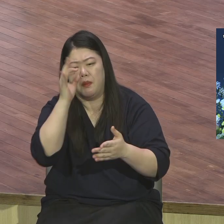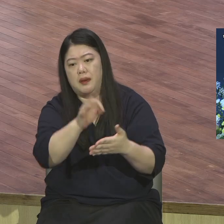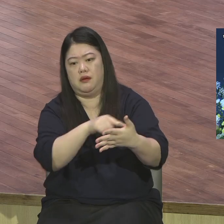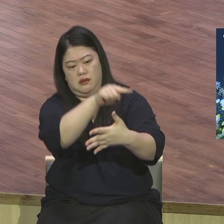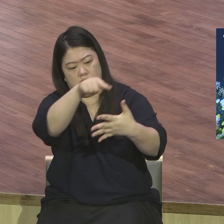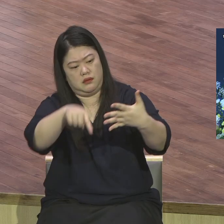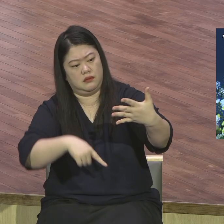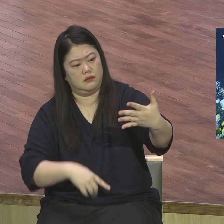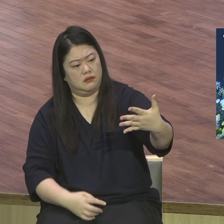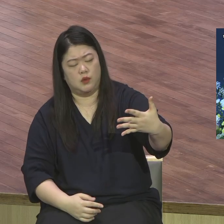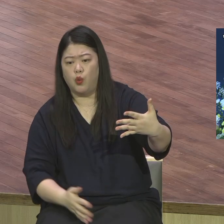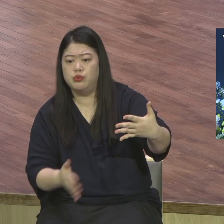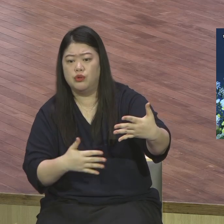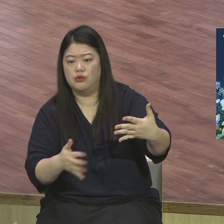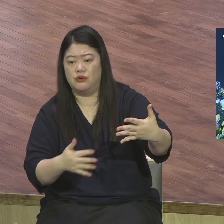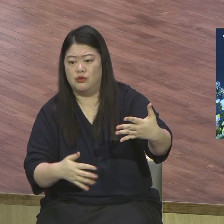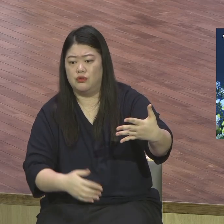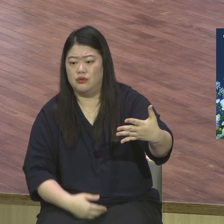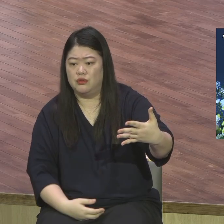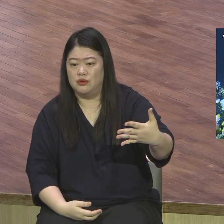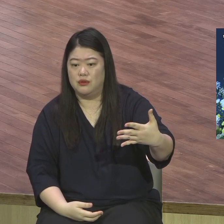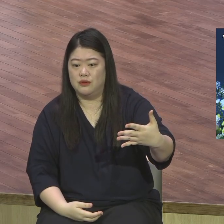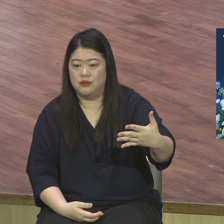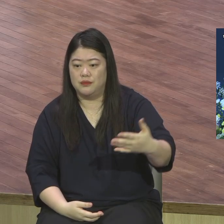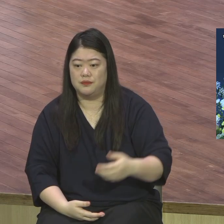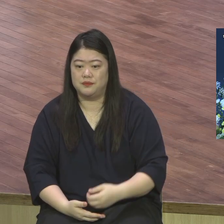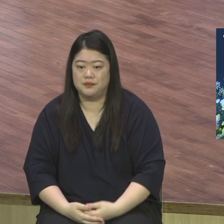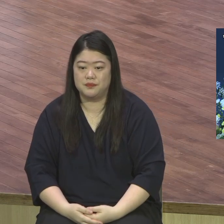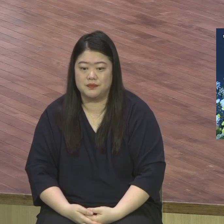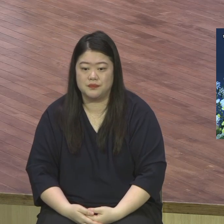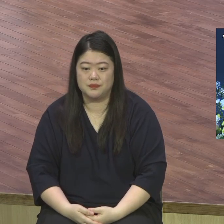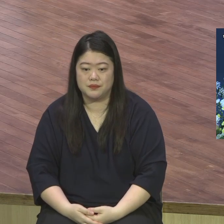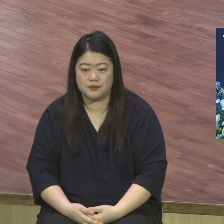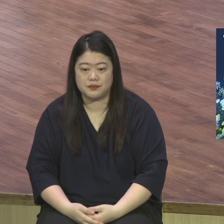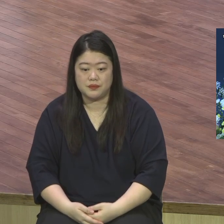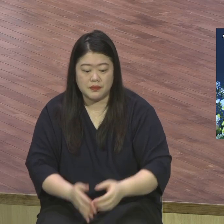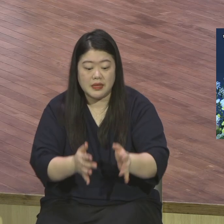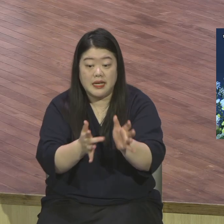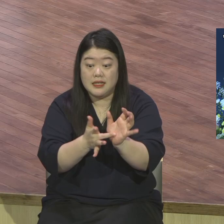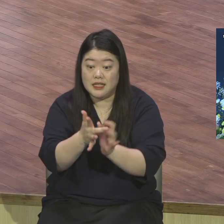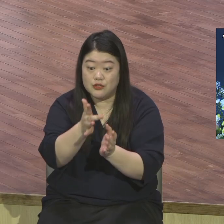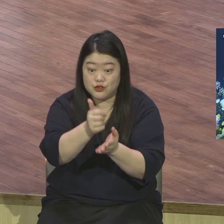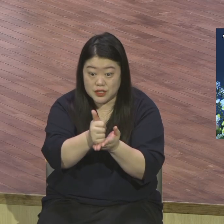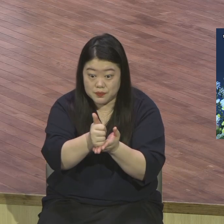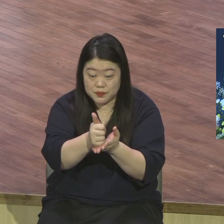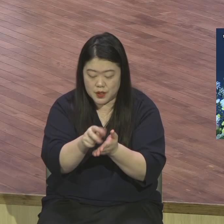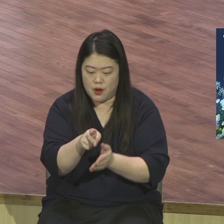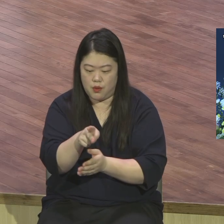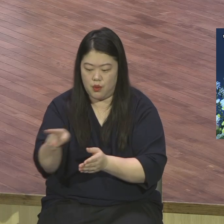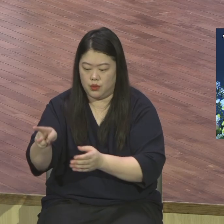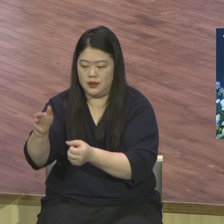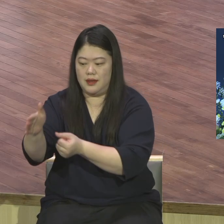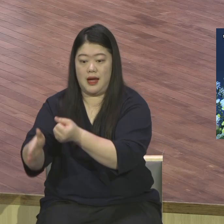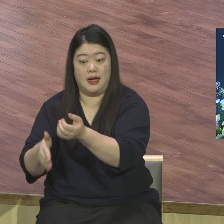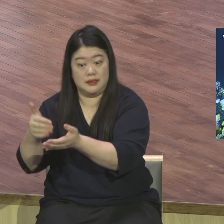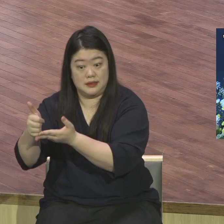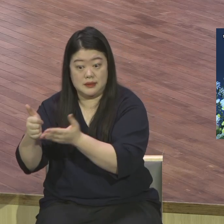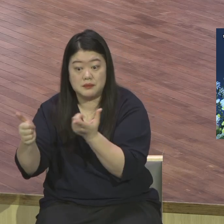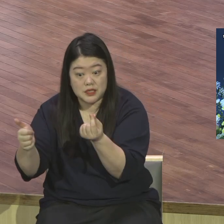하나님이 그러면 하나님이에요 예수님은 사람이 아니에요 하나님이 인간의 육체의 옷을 입고